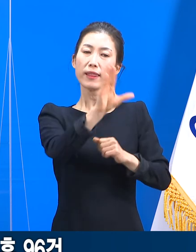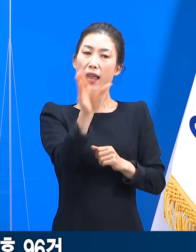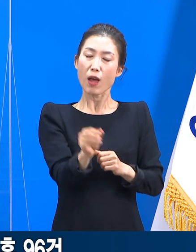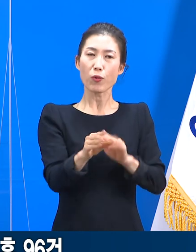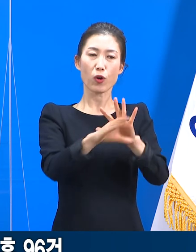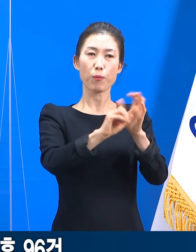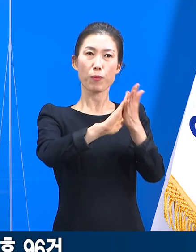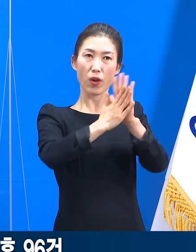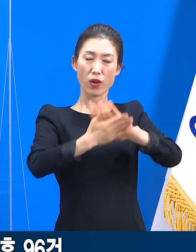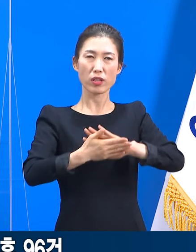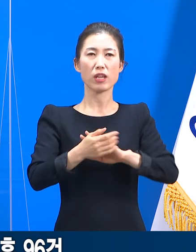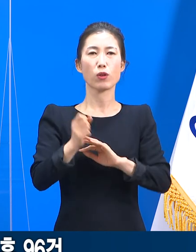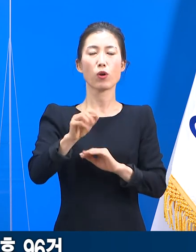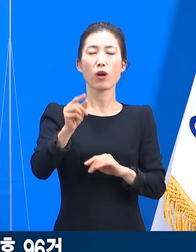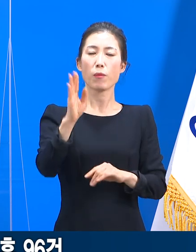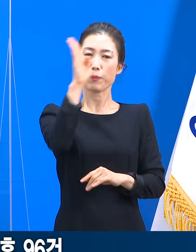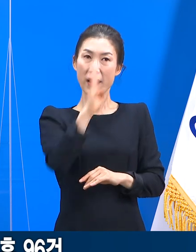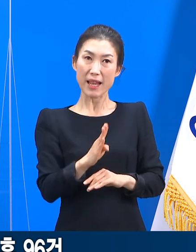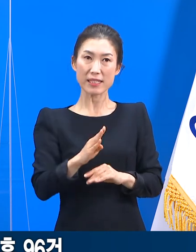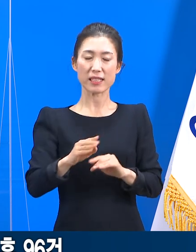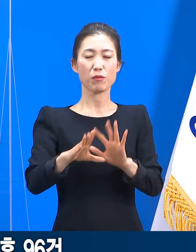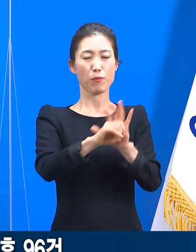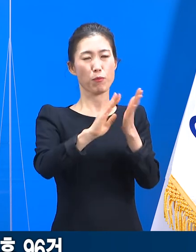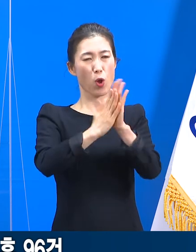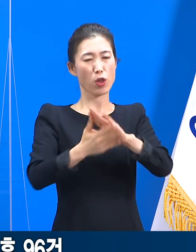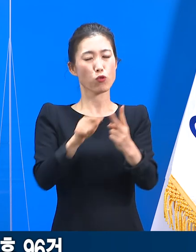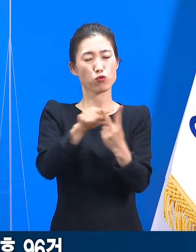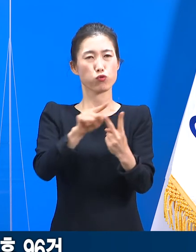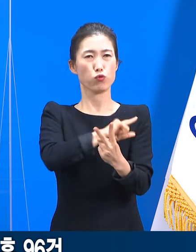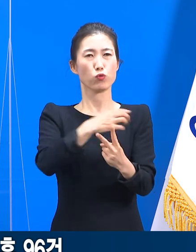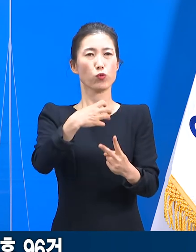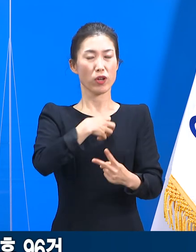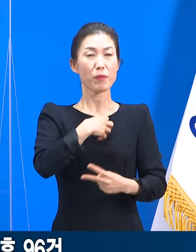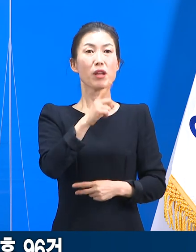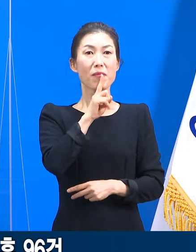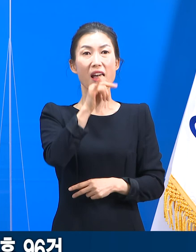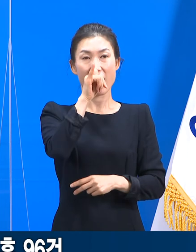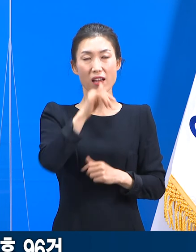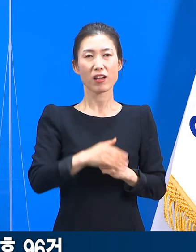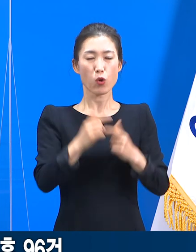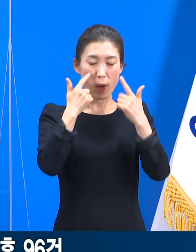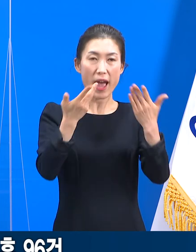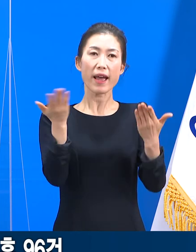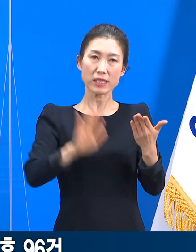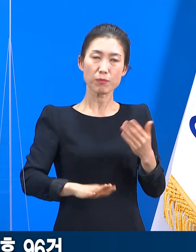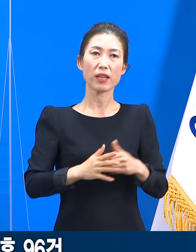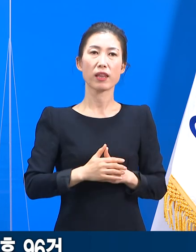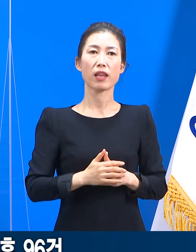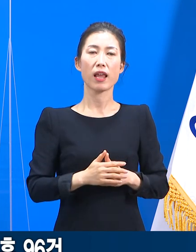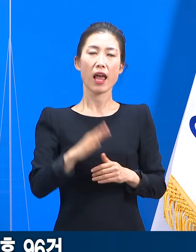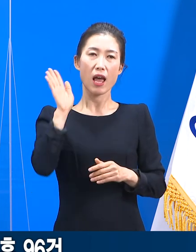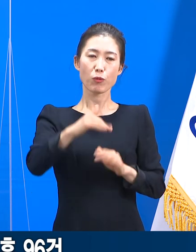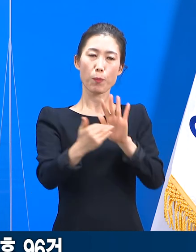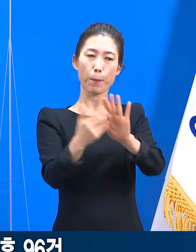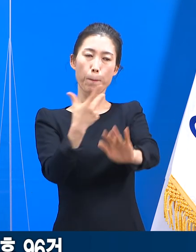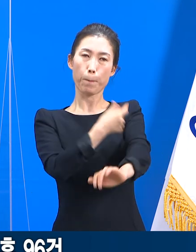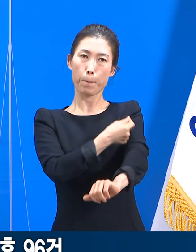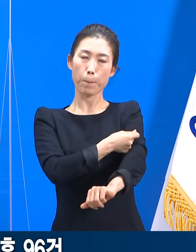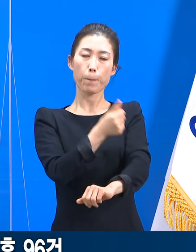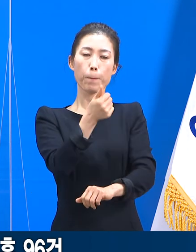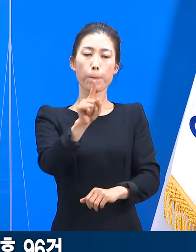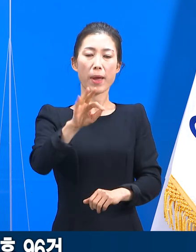합니다. 아직 의학적인 결론이 확실하지는 않지만, 항체 중화 능력을 낮춰 백신이나 항체